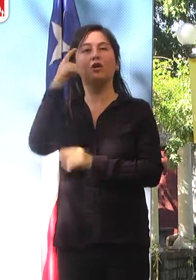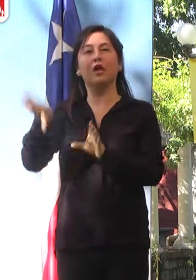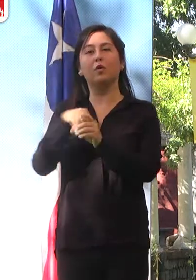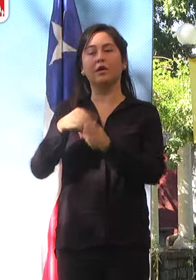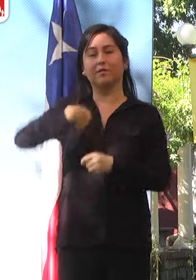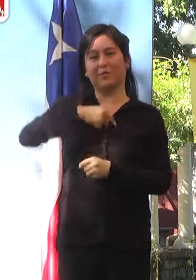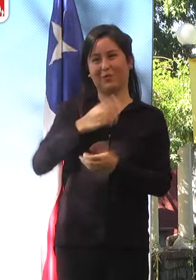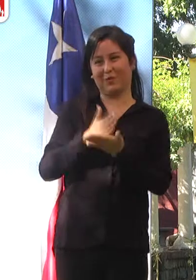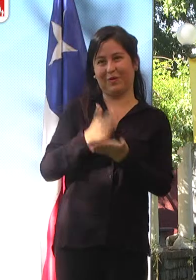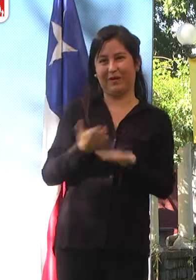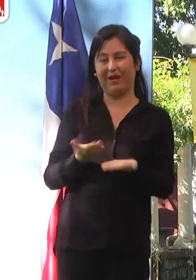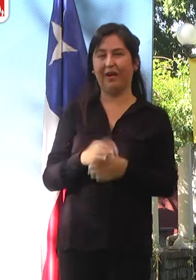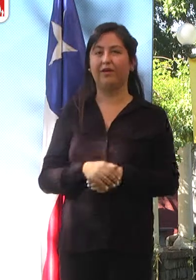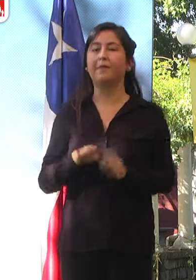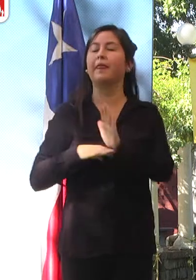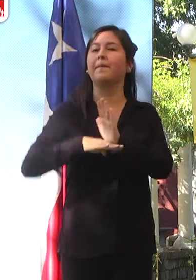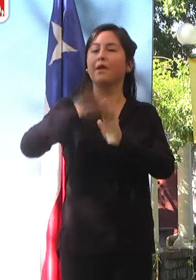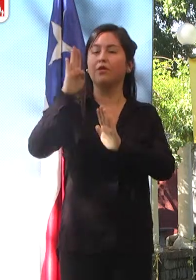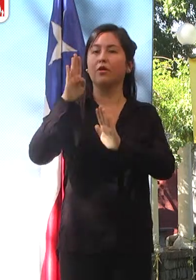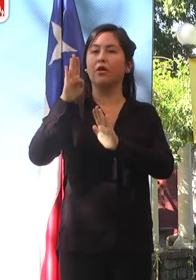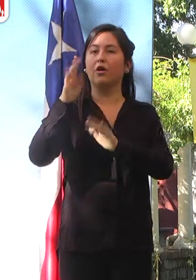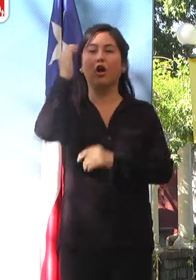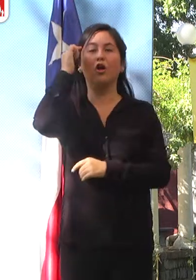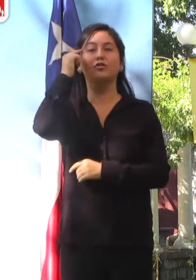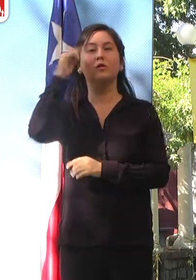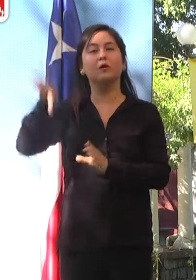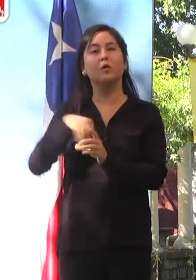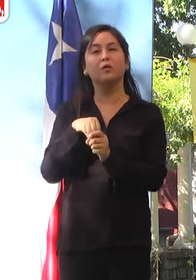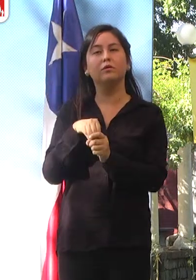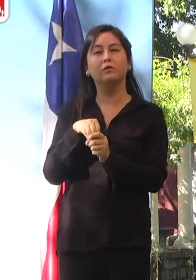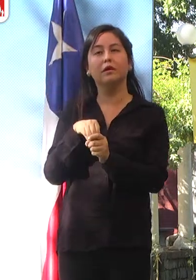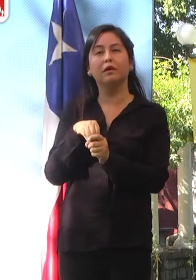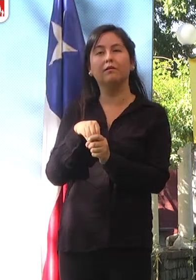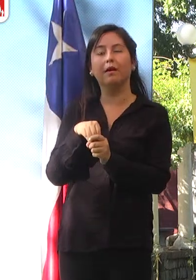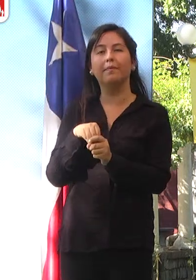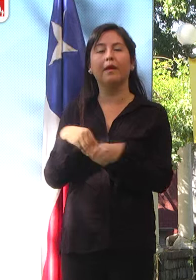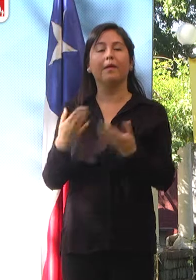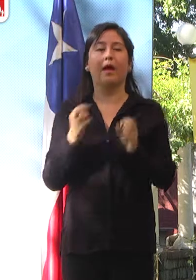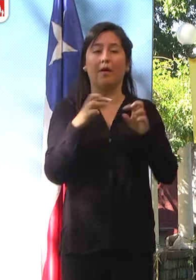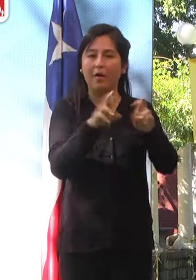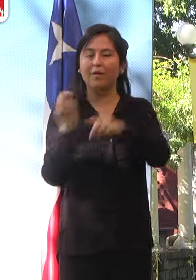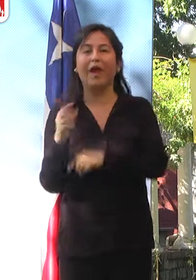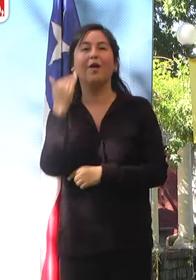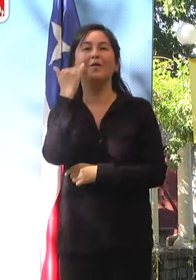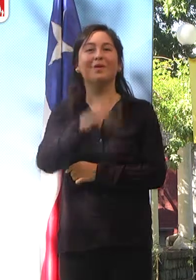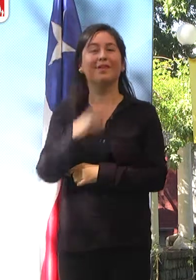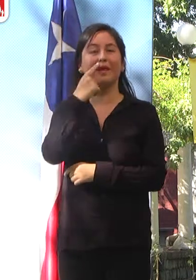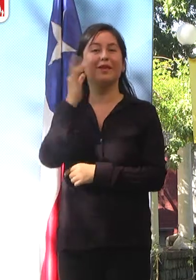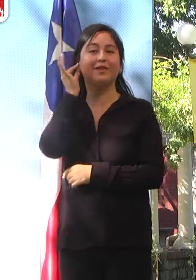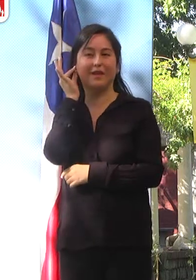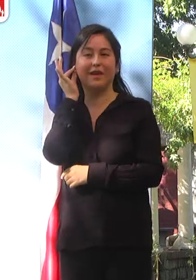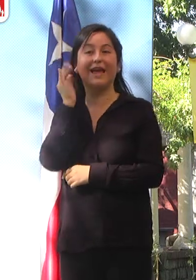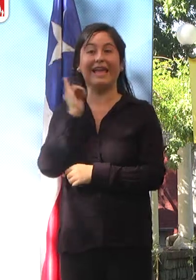nuestras escuelas. Y mayor conciencia inclusiva significa, de nuevo, optar por lo mejor para cada uno de nuestros niños y nuestras niñas. Ese es un desafío que